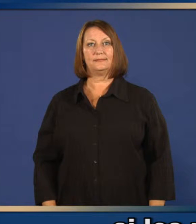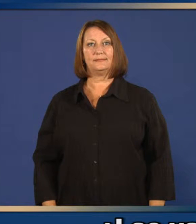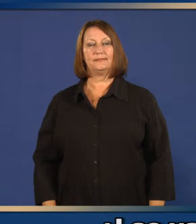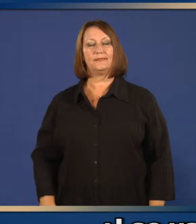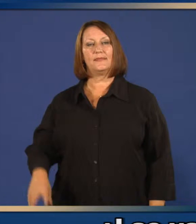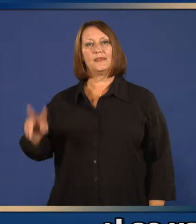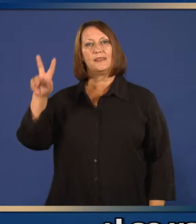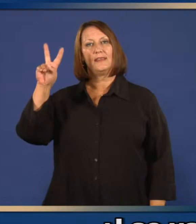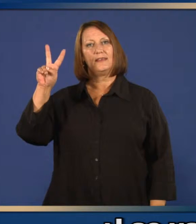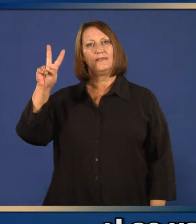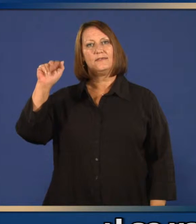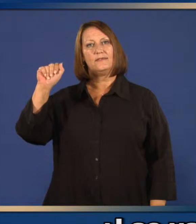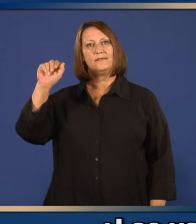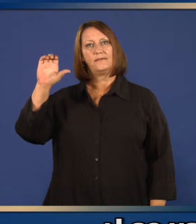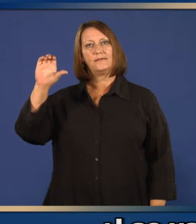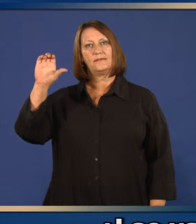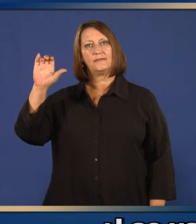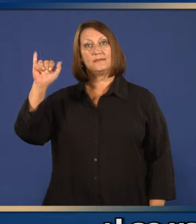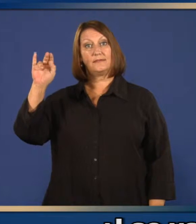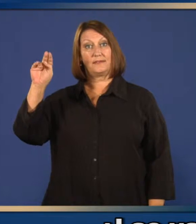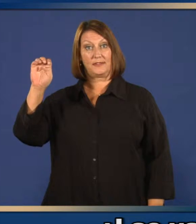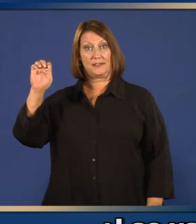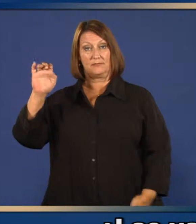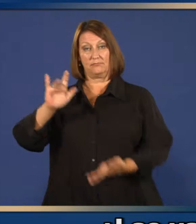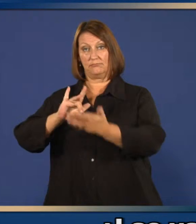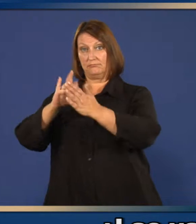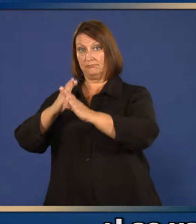¿Las vacunas son seguras?